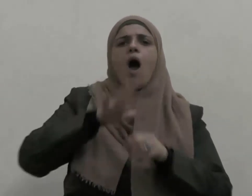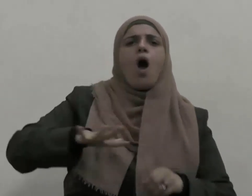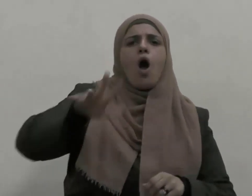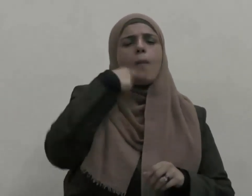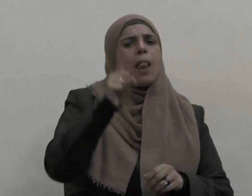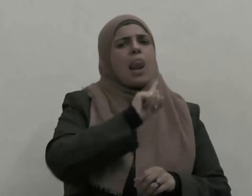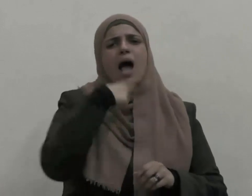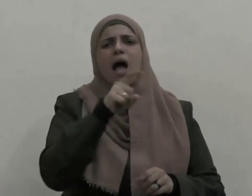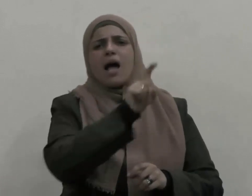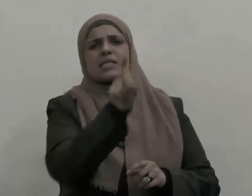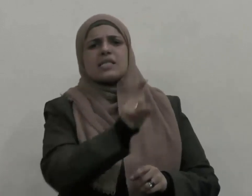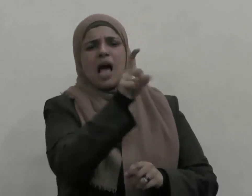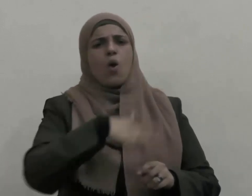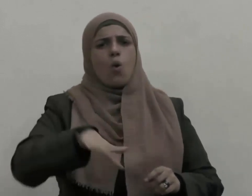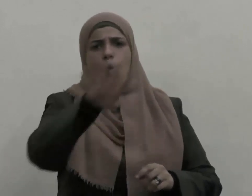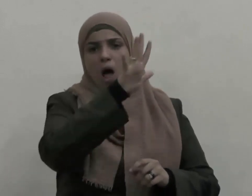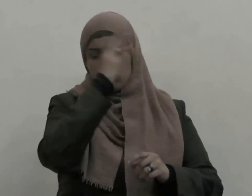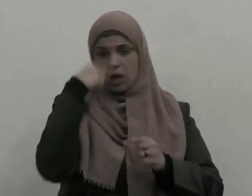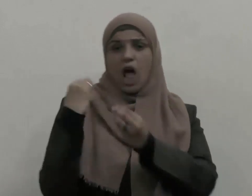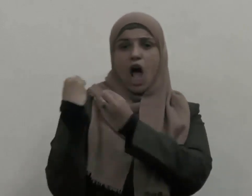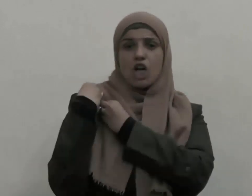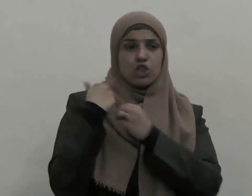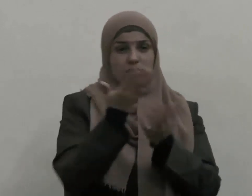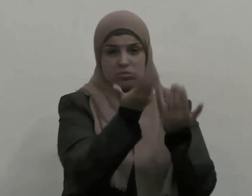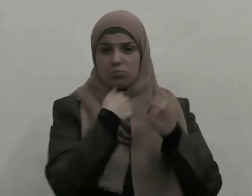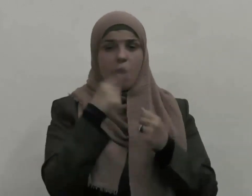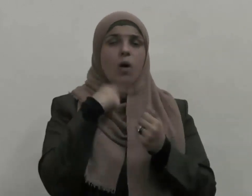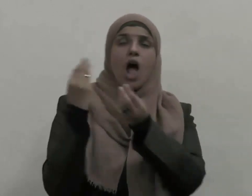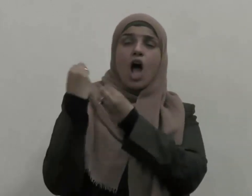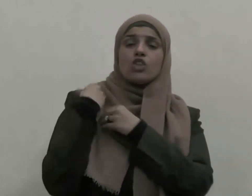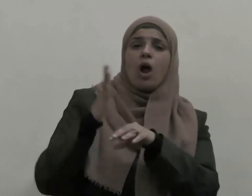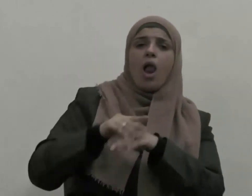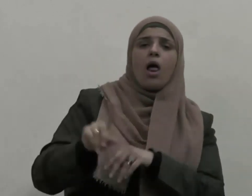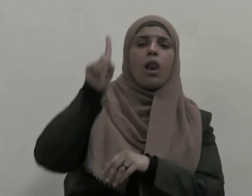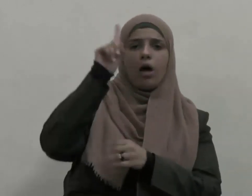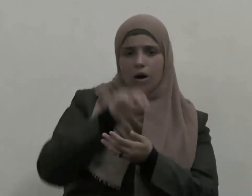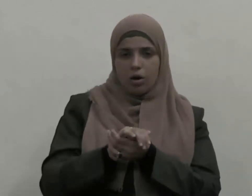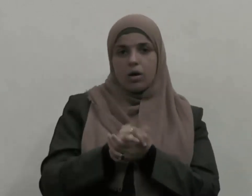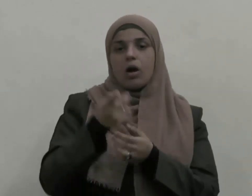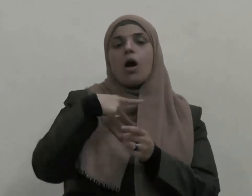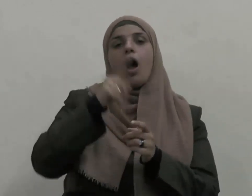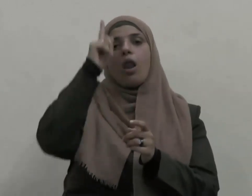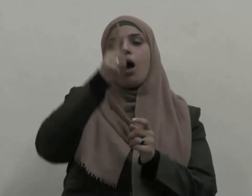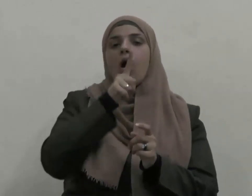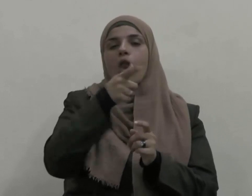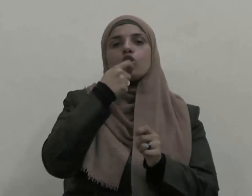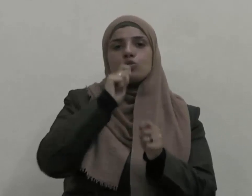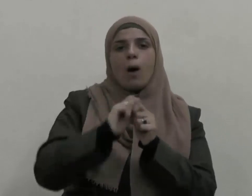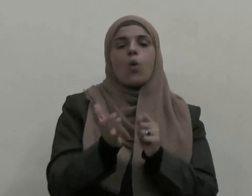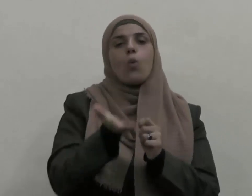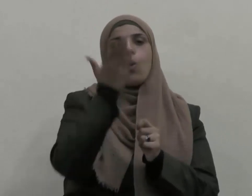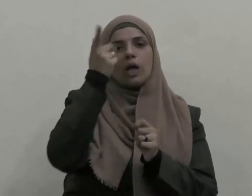أجري إلا على الله وقال سبحانه على لسان نبيه هود عليه السلام